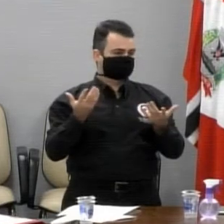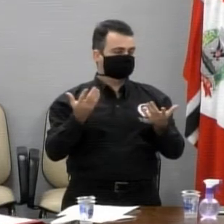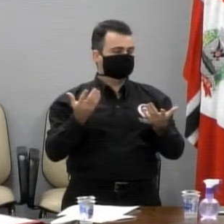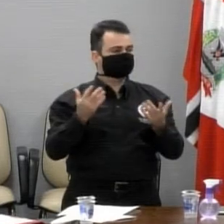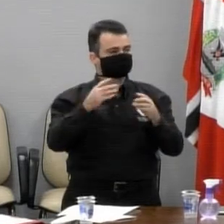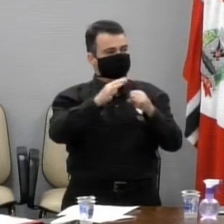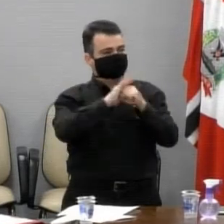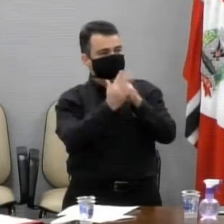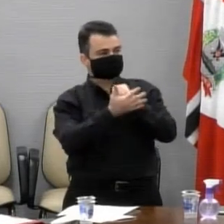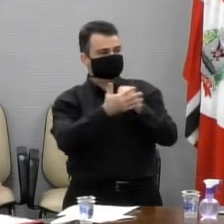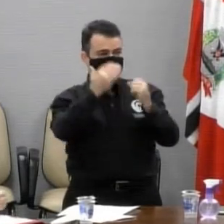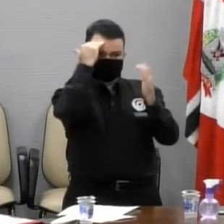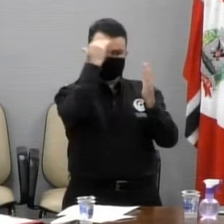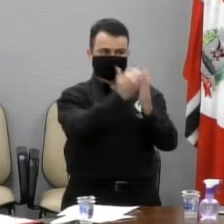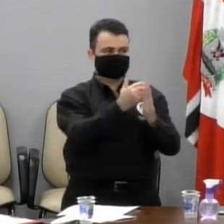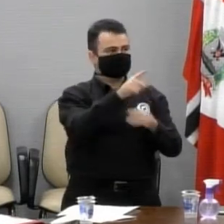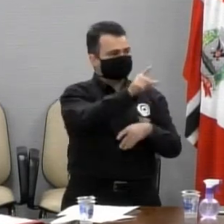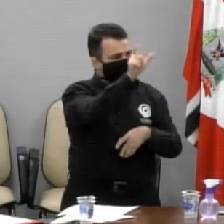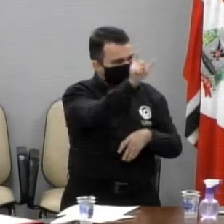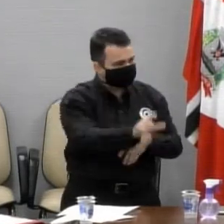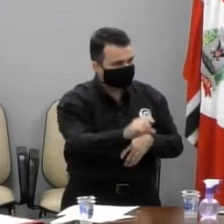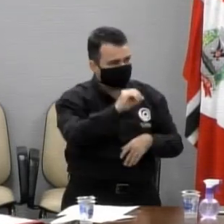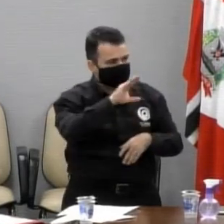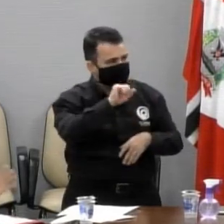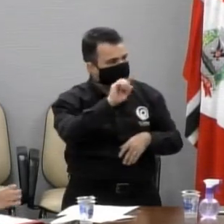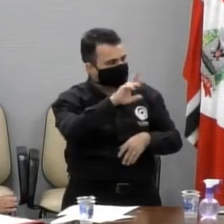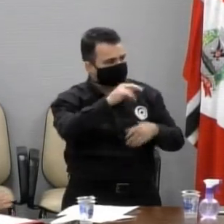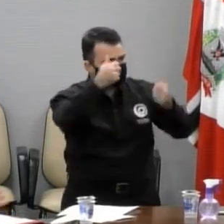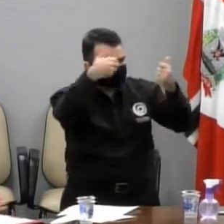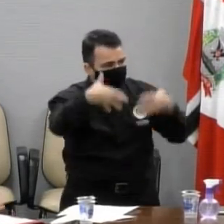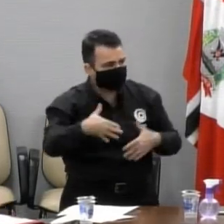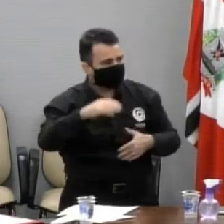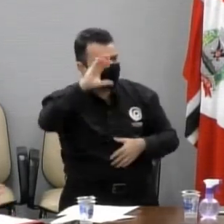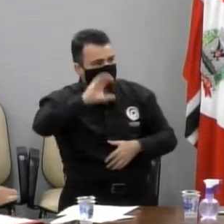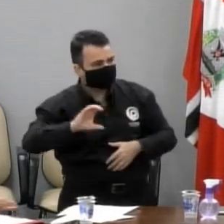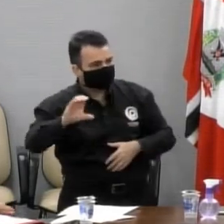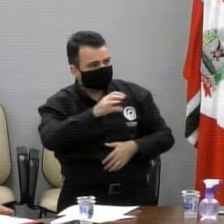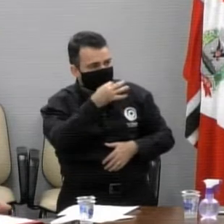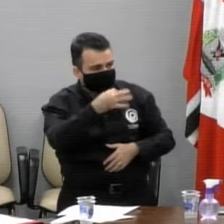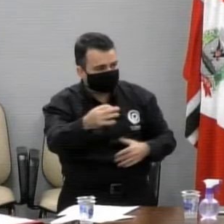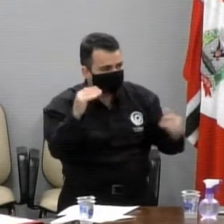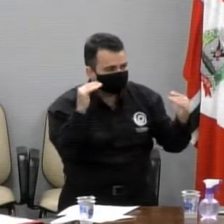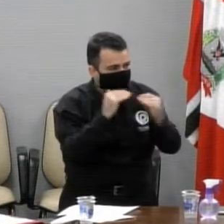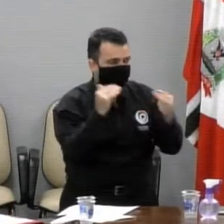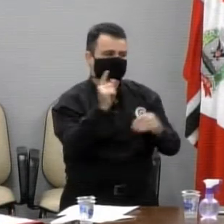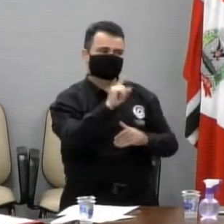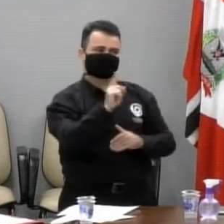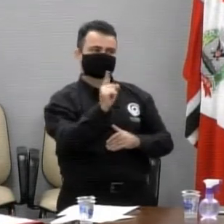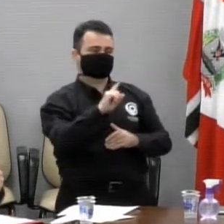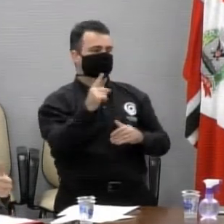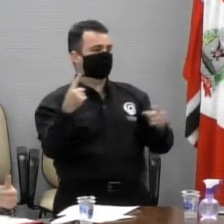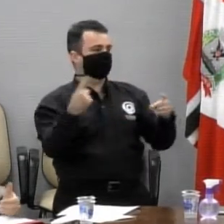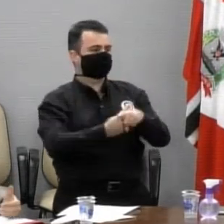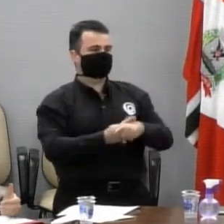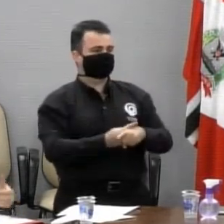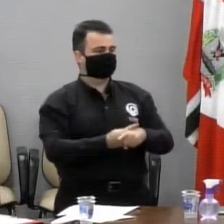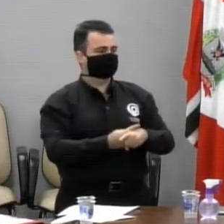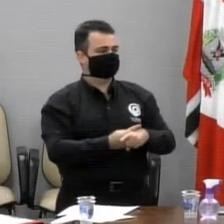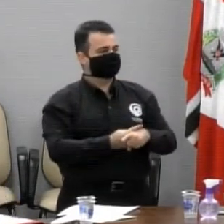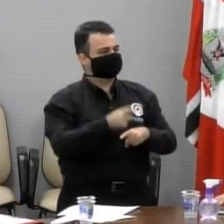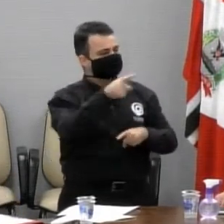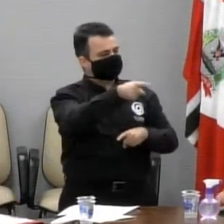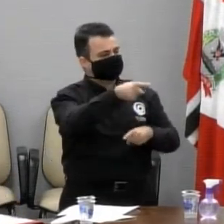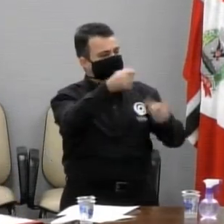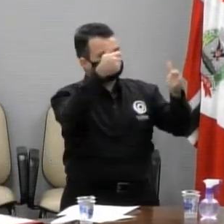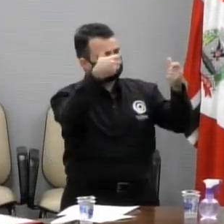do Padre Oscar, não é uma opinião da Igreja Católica, opinião dele, que eu respeito, mas não posso aplaudir pela forma